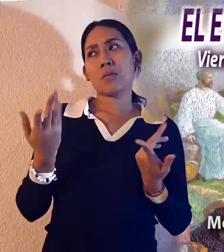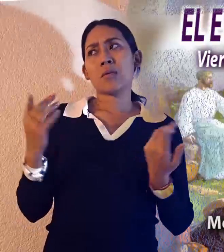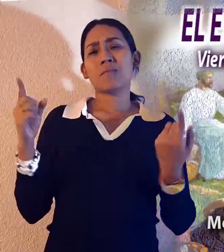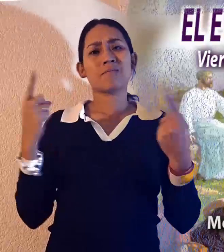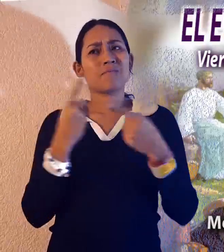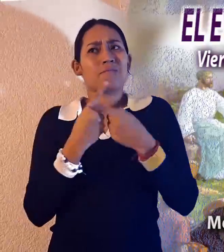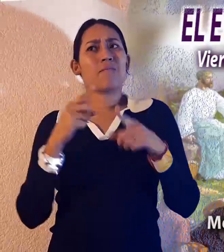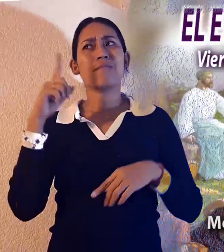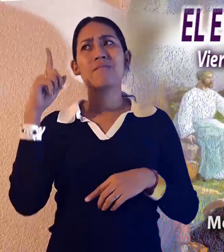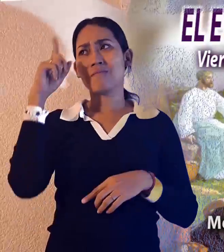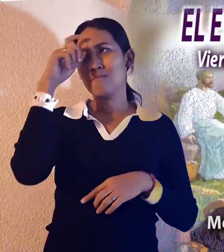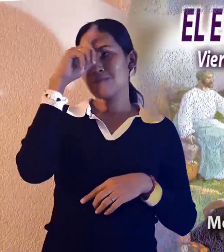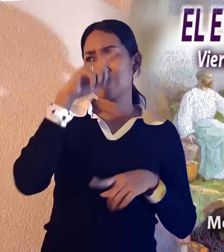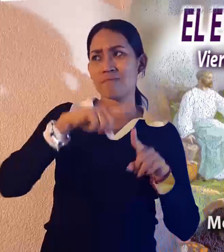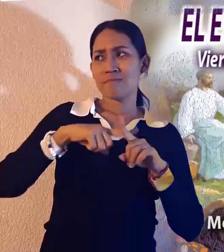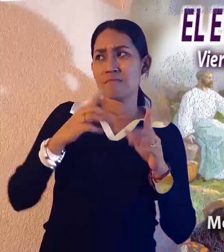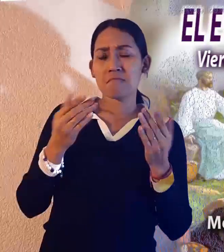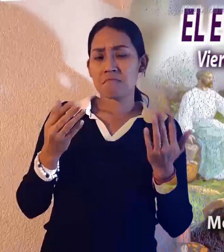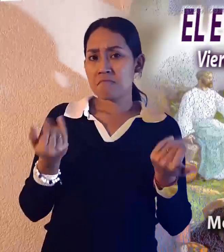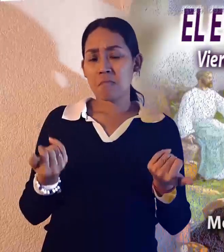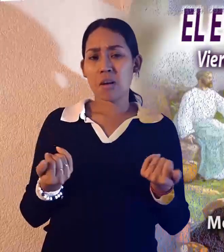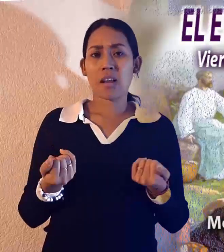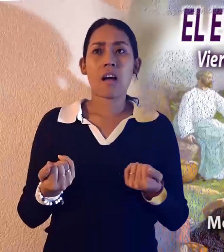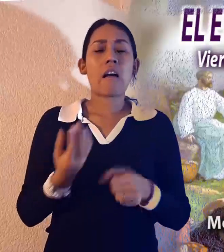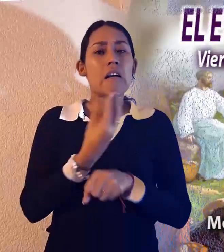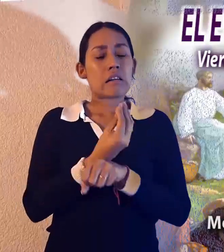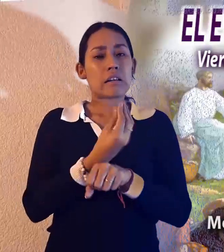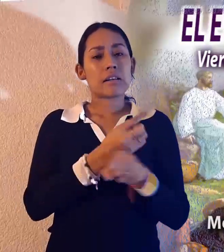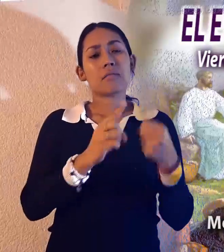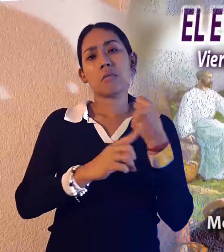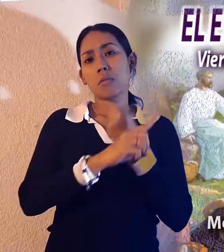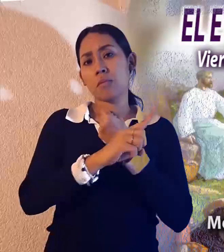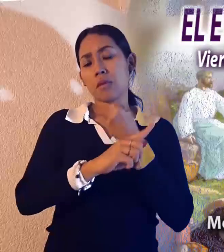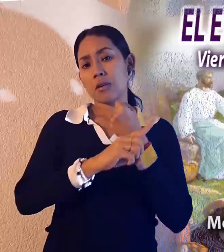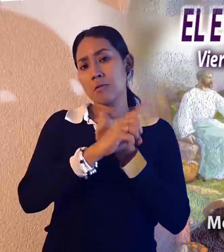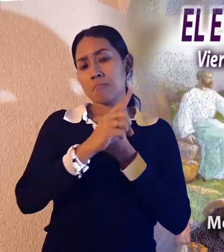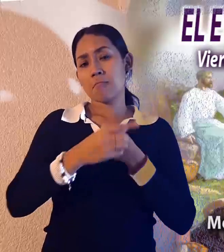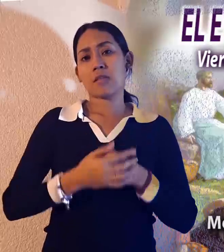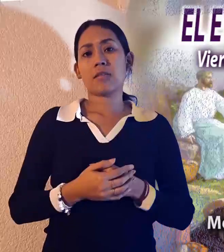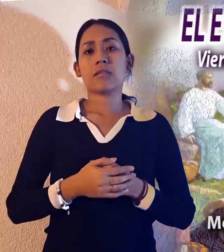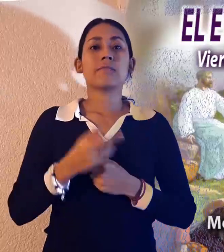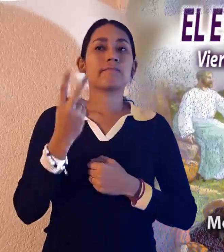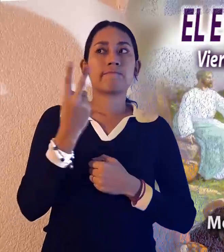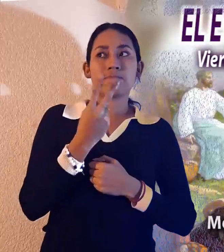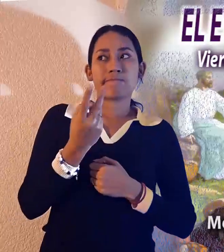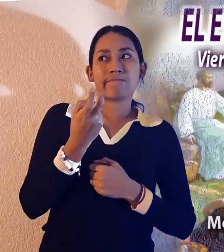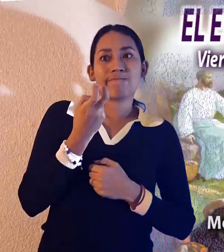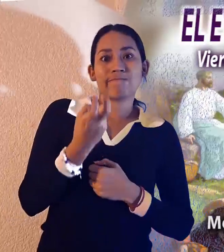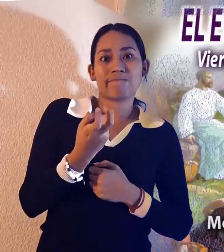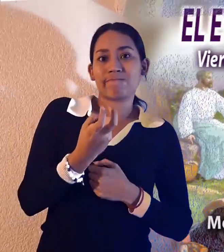es que no hace nada para reconciliarse y va prolongando indefinidamente las dos situaciones.